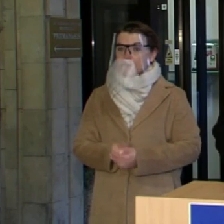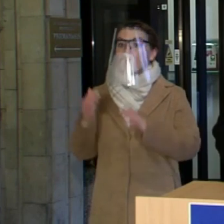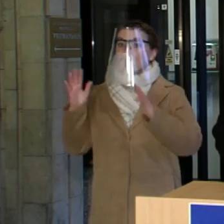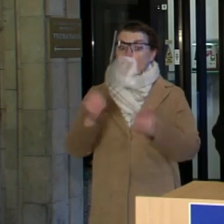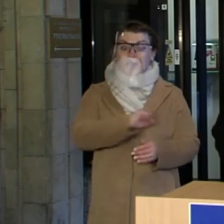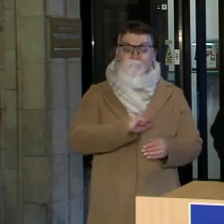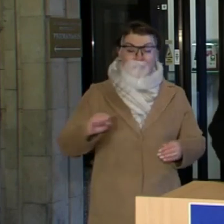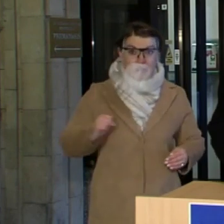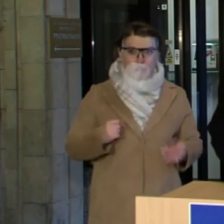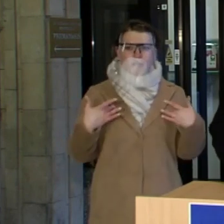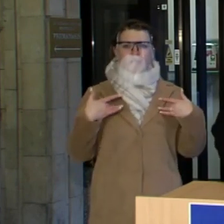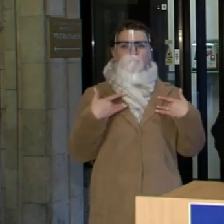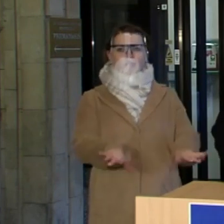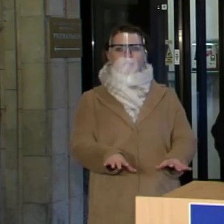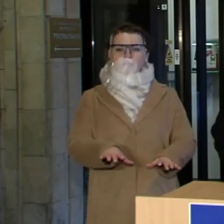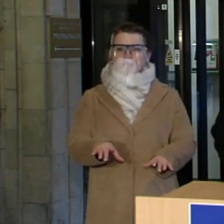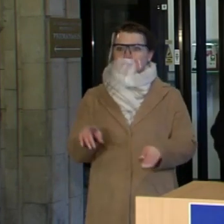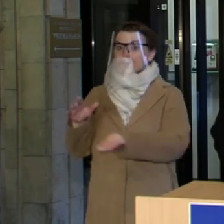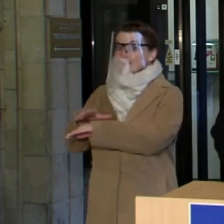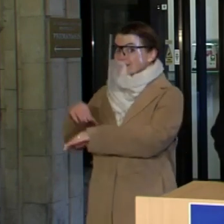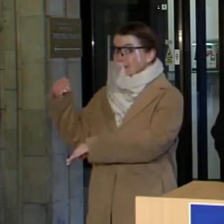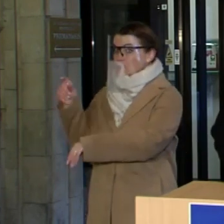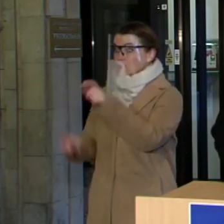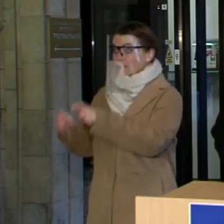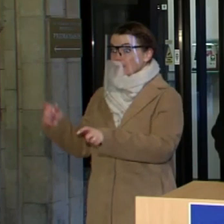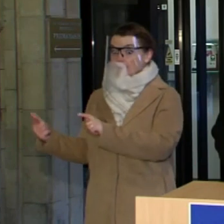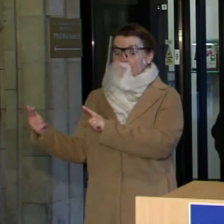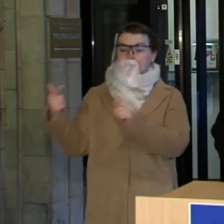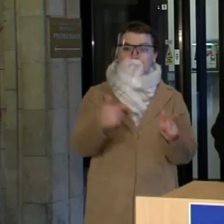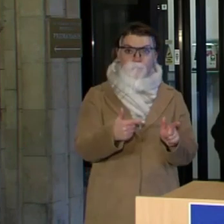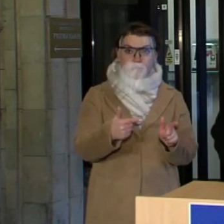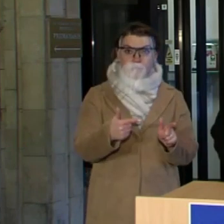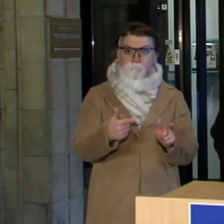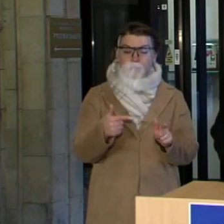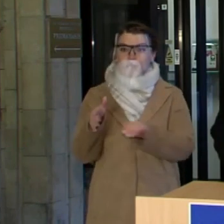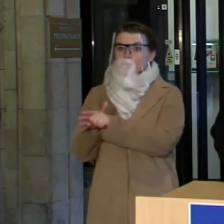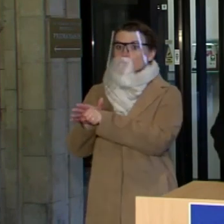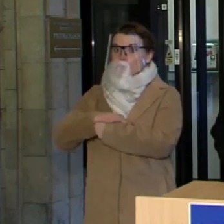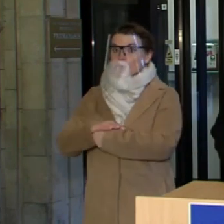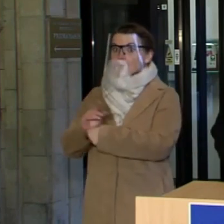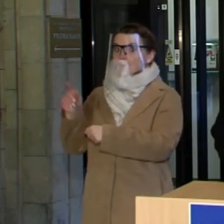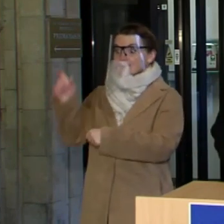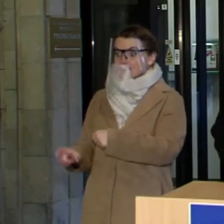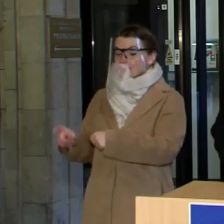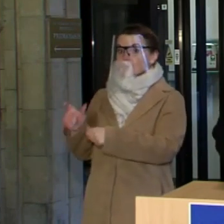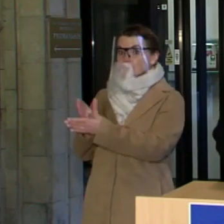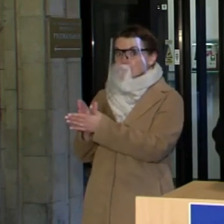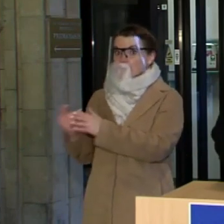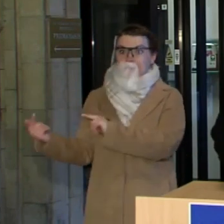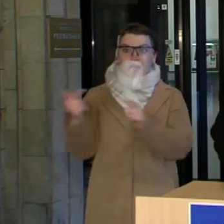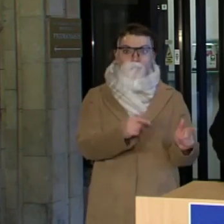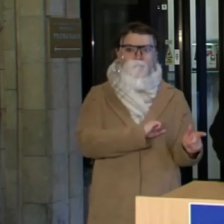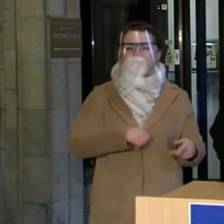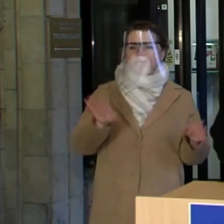medikai nedirbtų darbo ir tai patys parlamentarai pakliūtų pas juos su koronaviruso diagnoze ir medikas